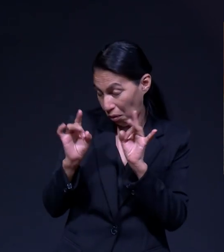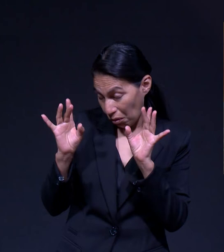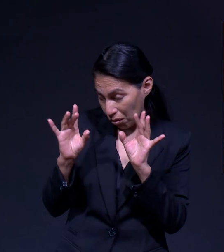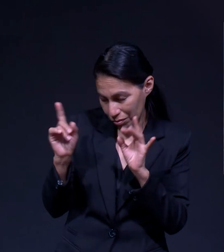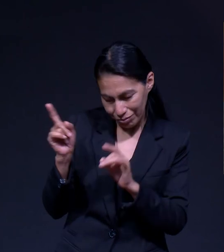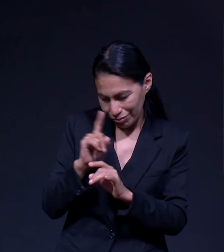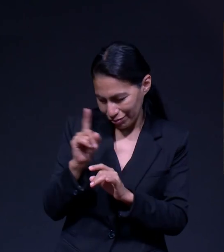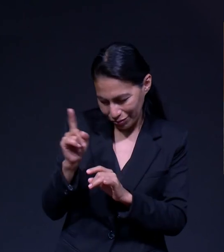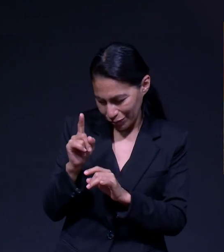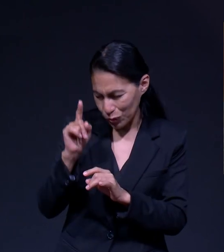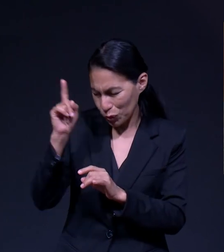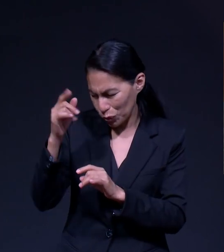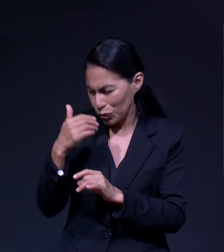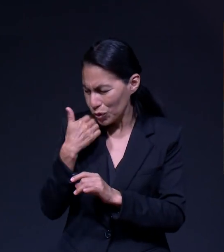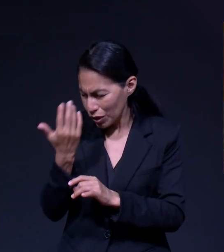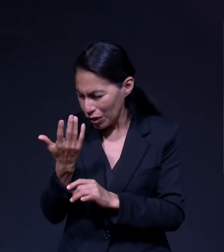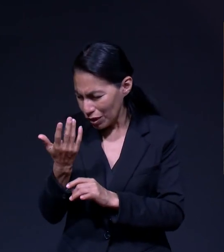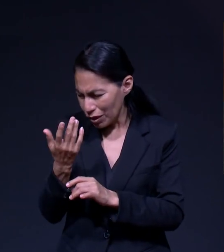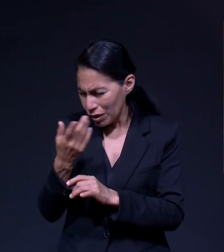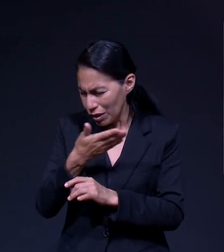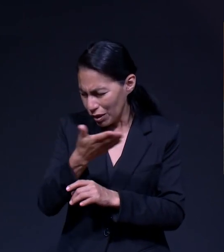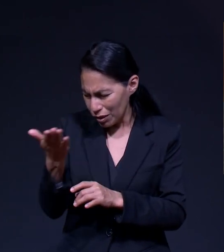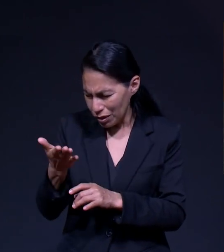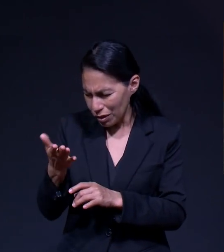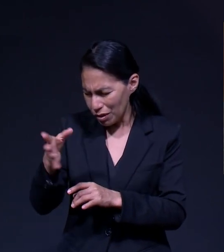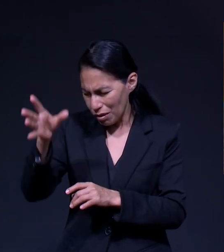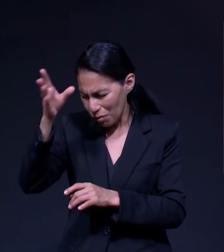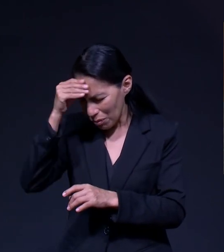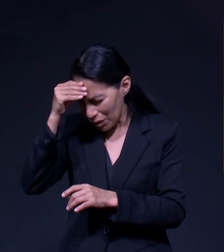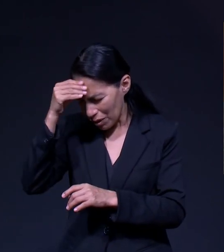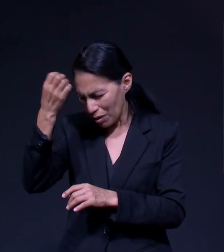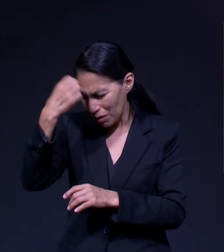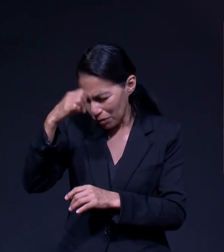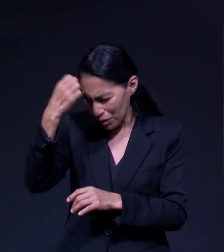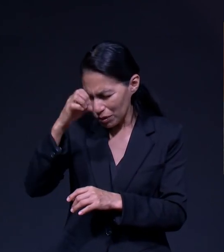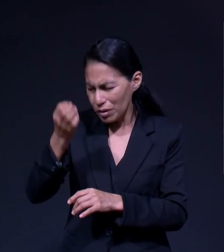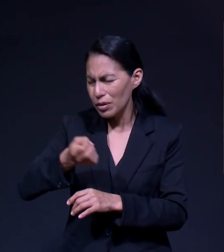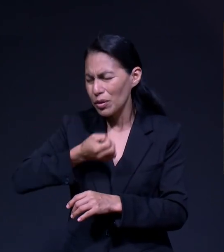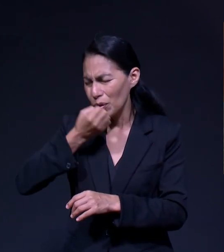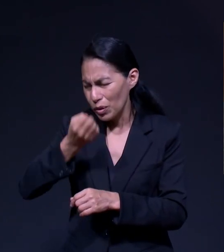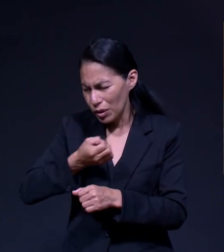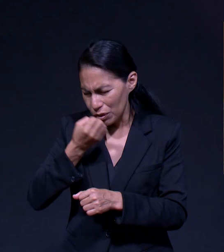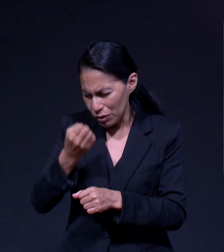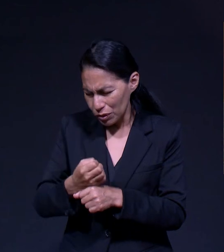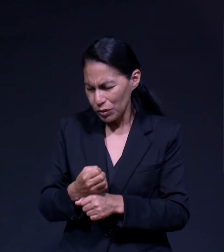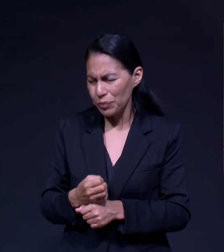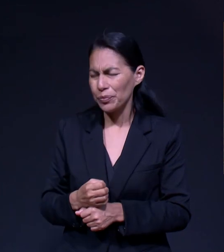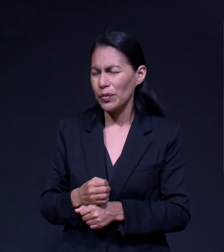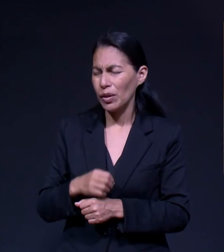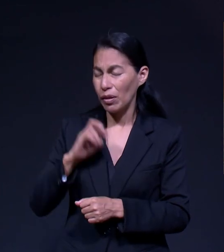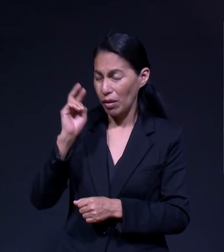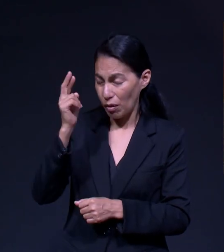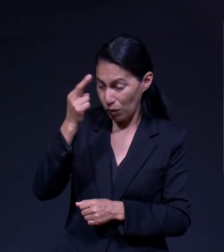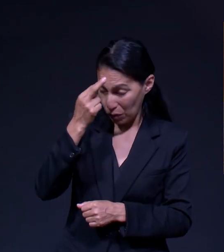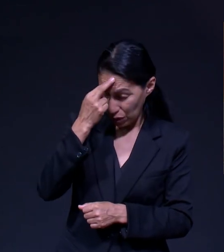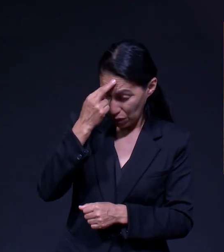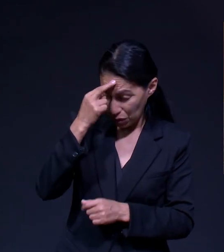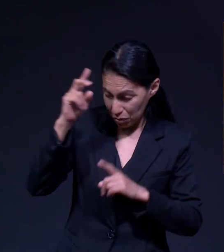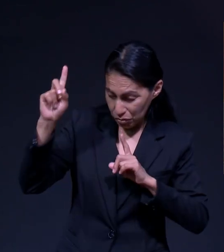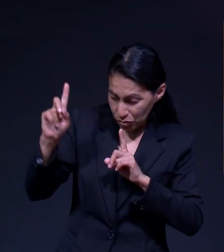están escuchando un poco de las experiencias de oración y recordando que estás a nuestro alcance todo el